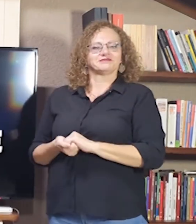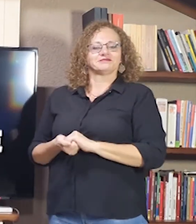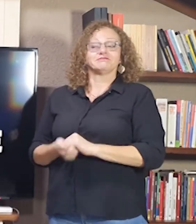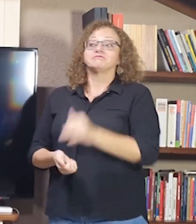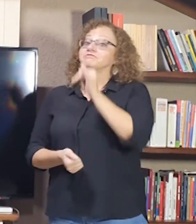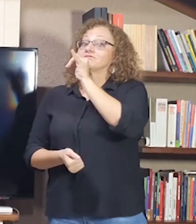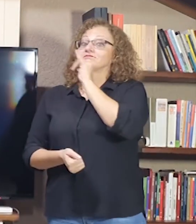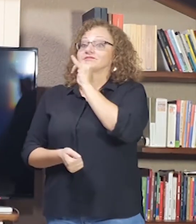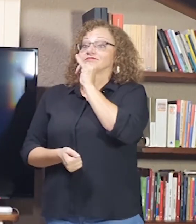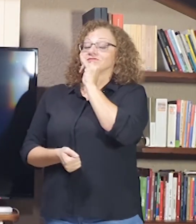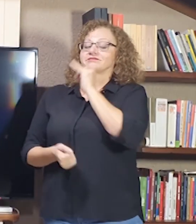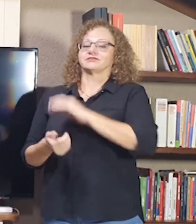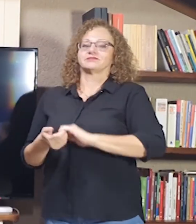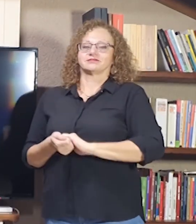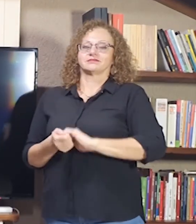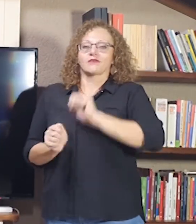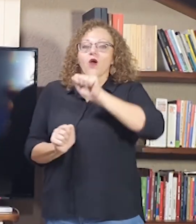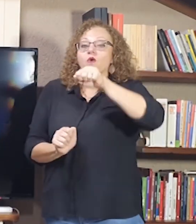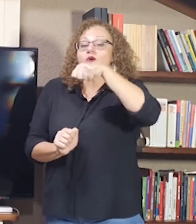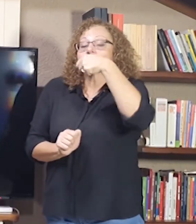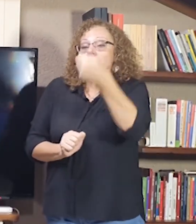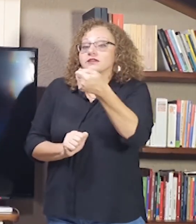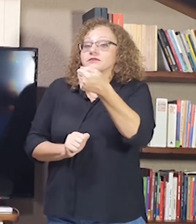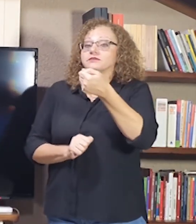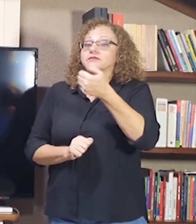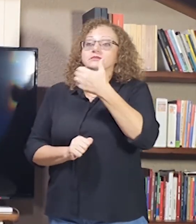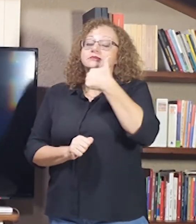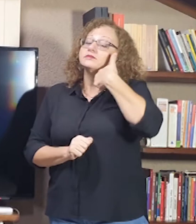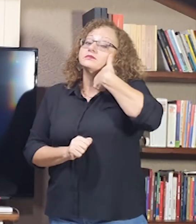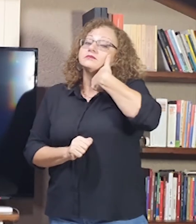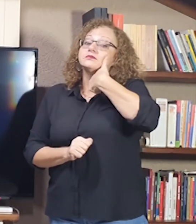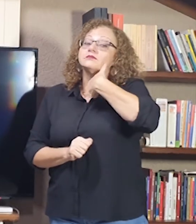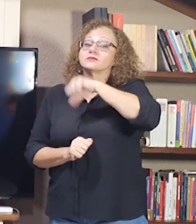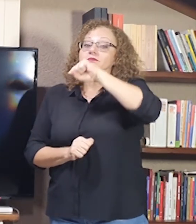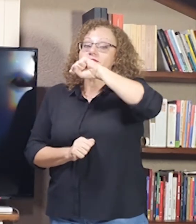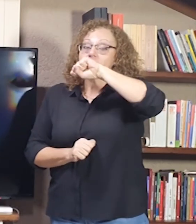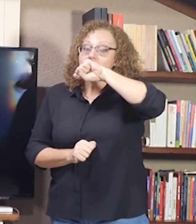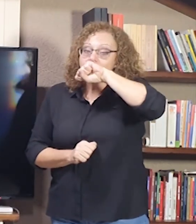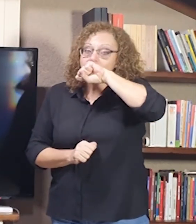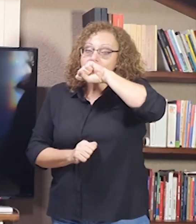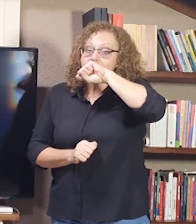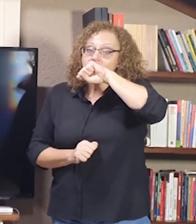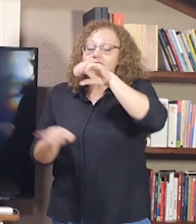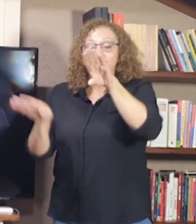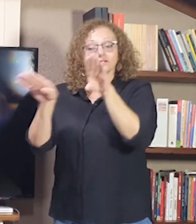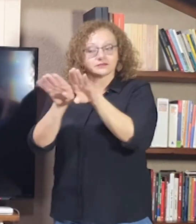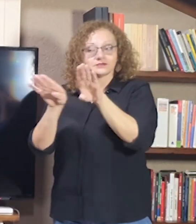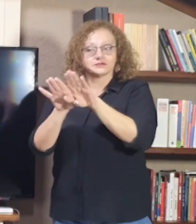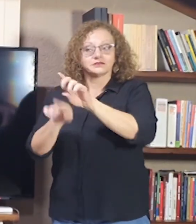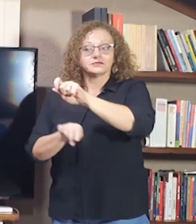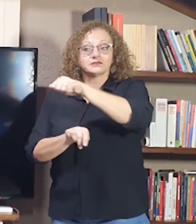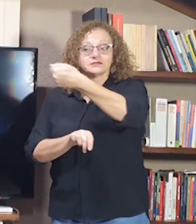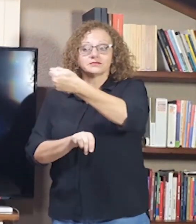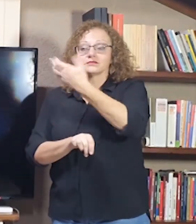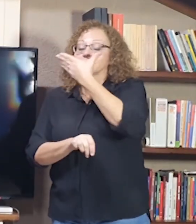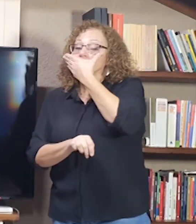como a primeira forma de expressão desse sinal. Então, observem aqui o sinal de mãe e pai.